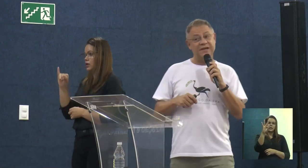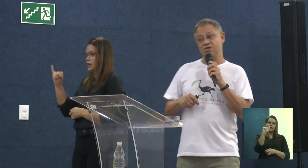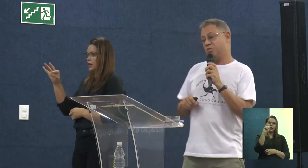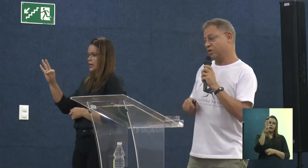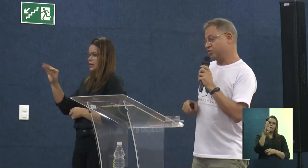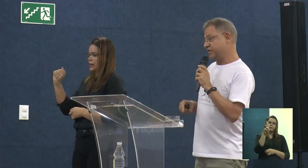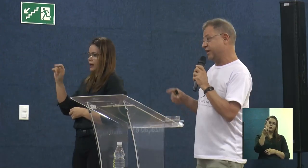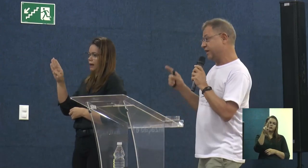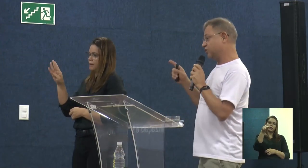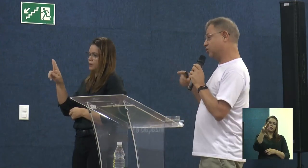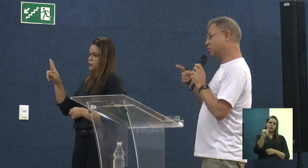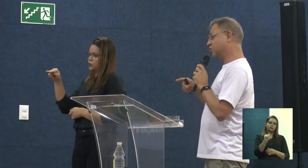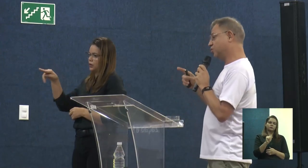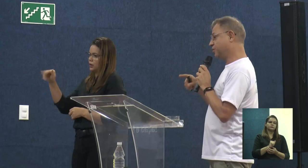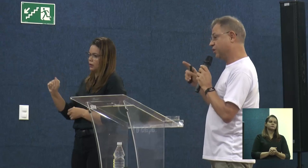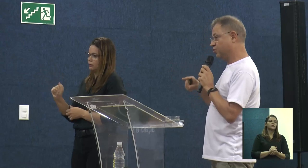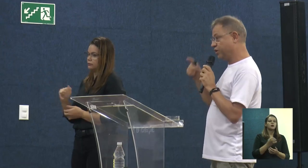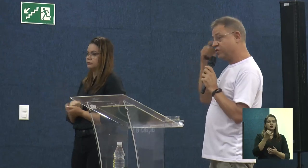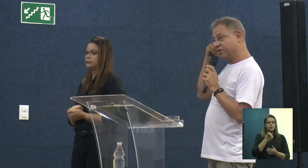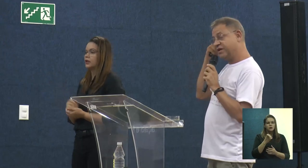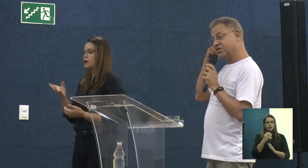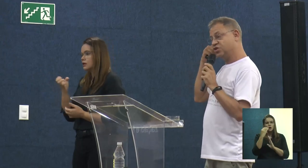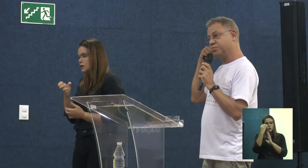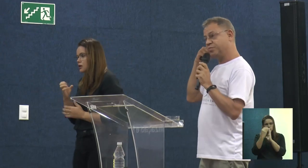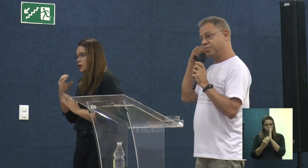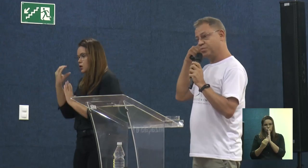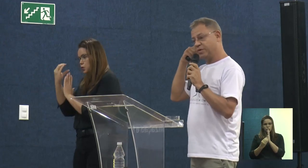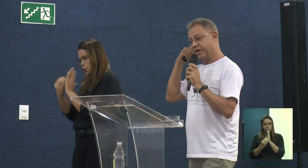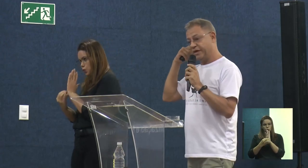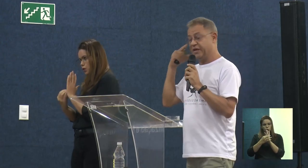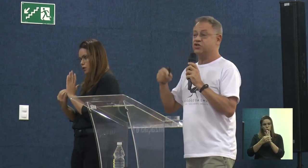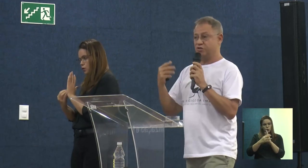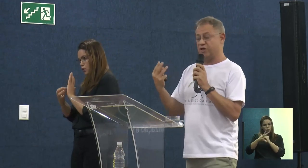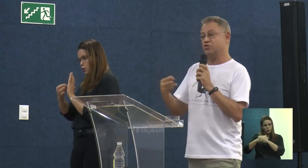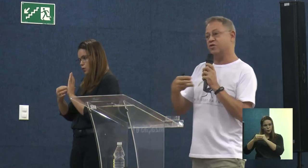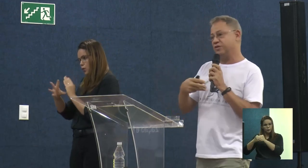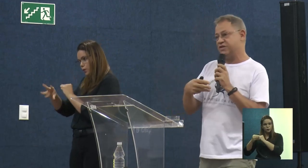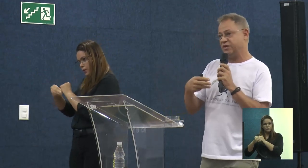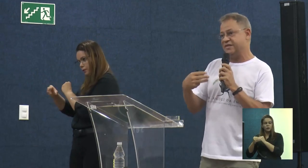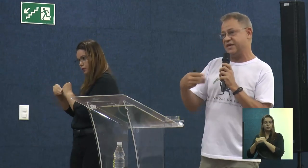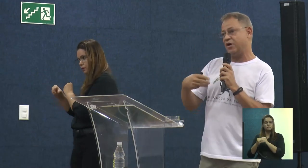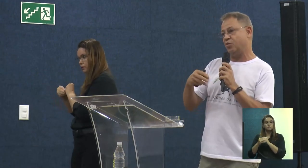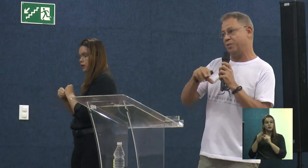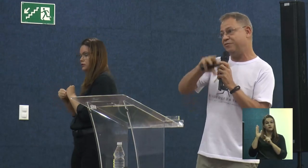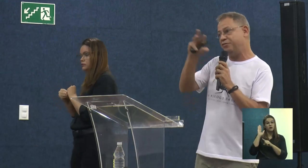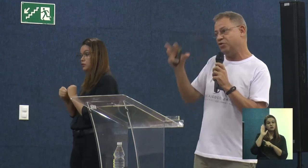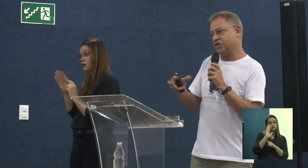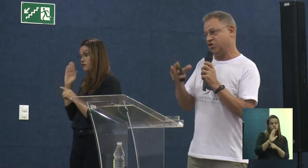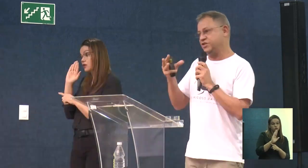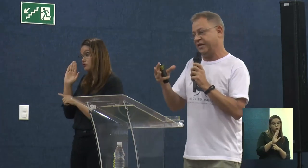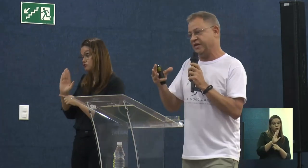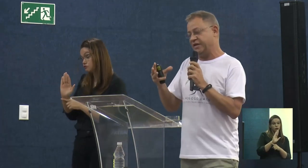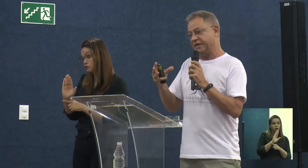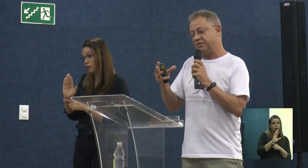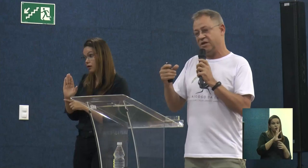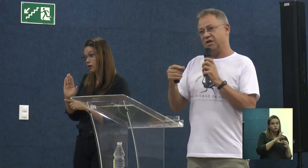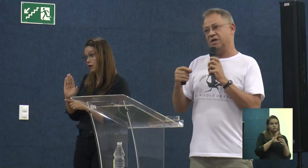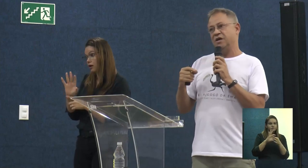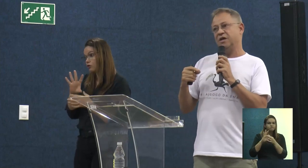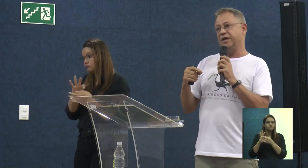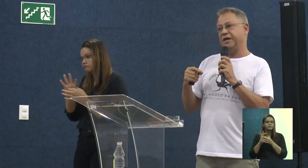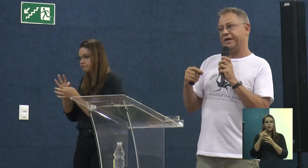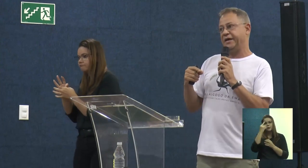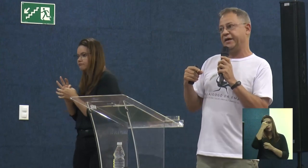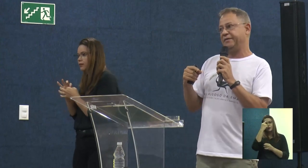Queria completar só uma coisa no mini currículo, né, que a gente, que acho que ajuda a contextualizar o perfil que a gente tem aqui, né.